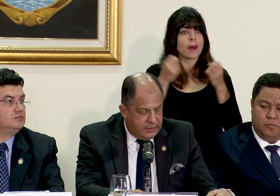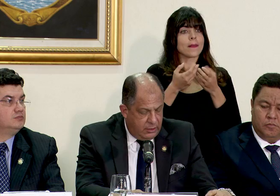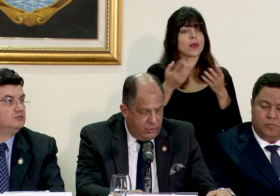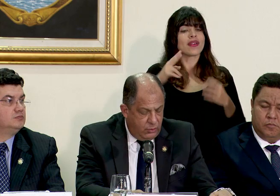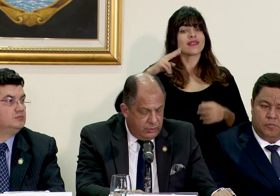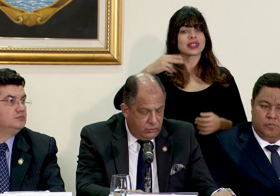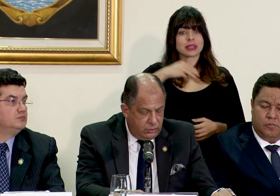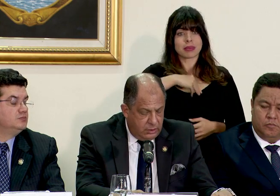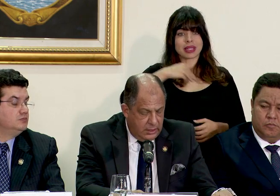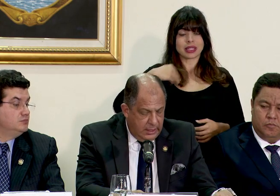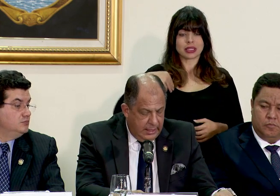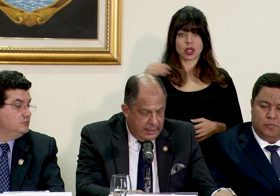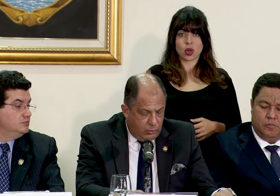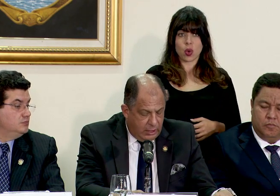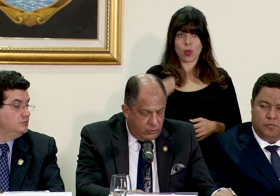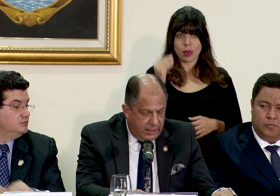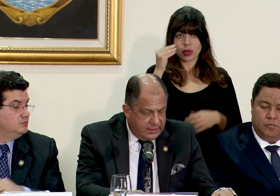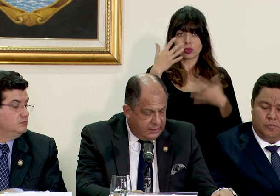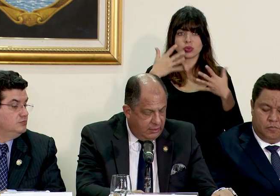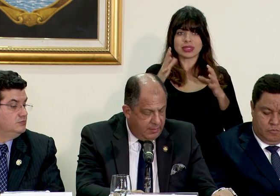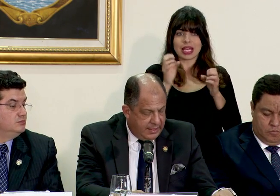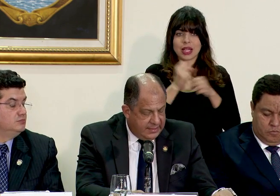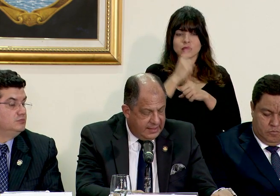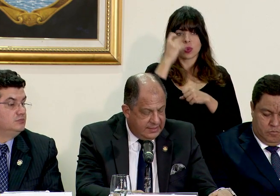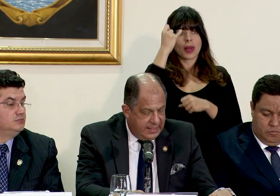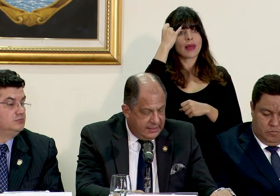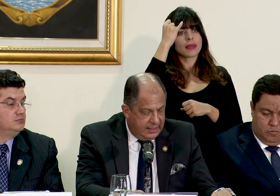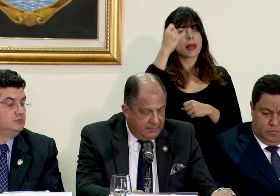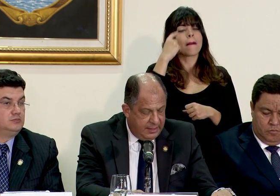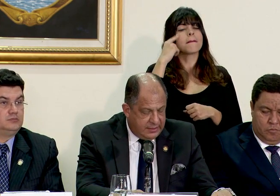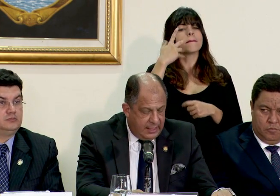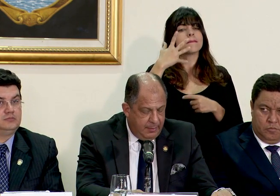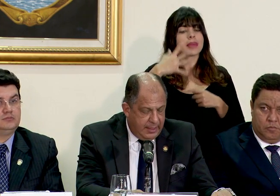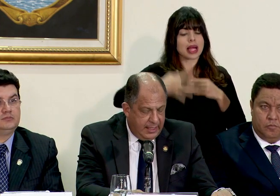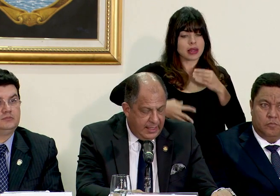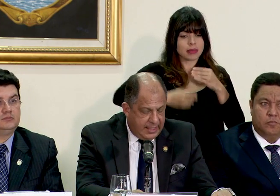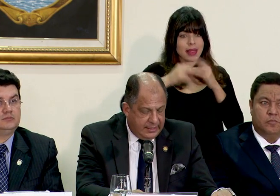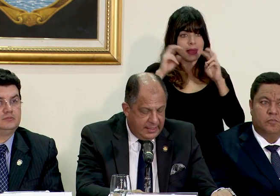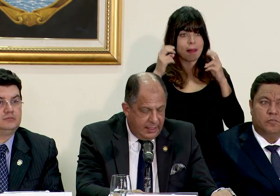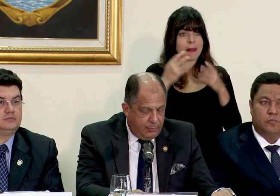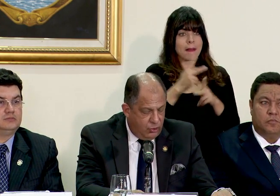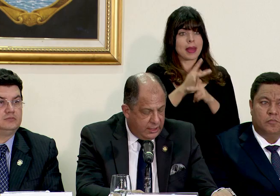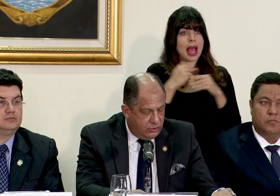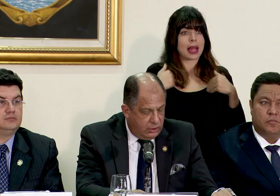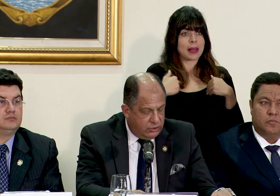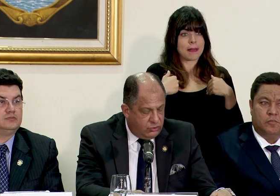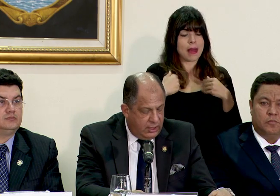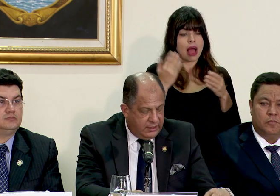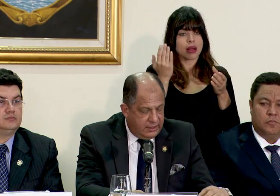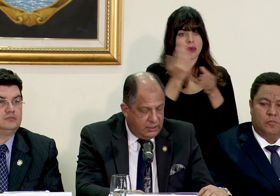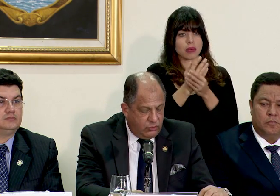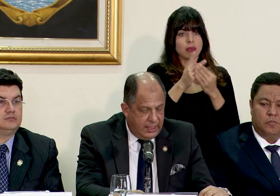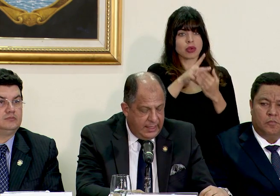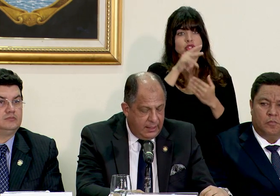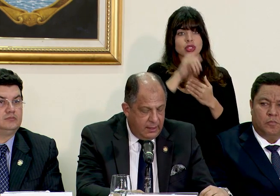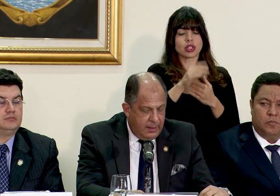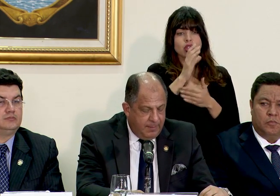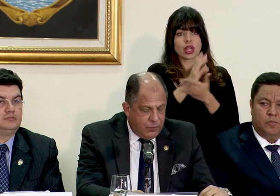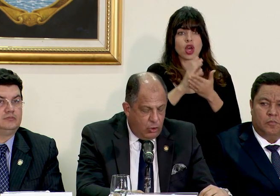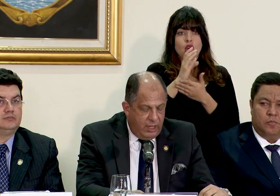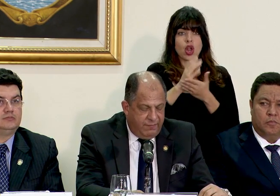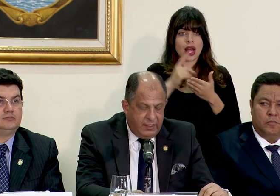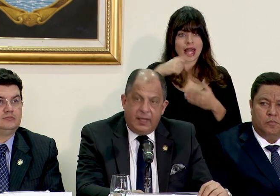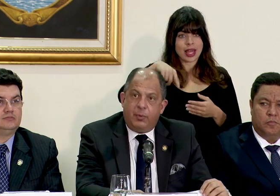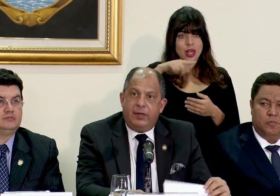y el Viceministerio de Juventud elaboraron una iniciativa para que se inserte el bienestar animal en la cartera de proyectos de los estudiantes de secundaria